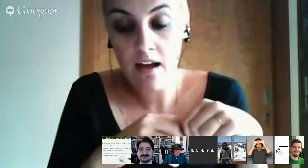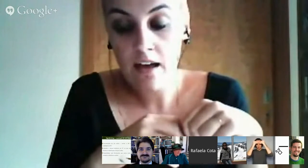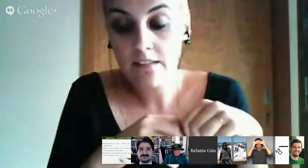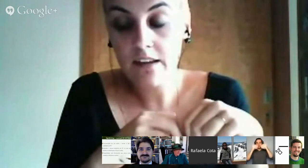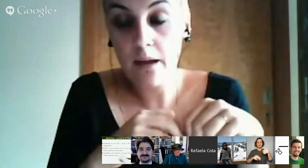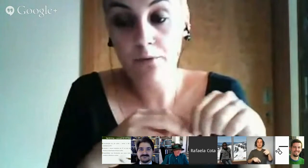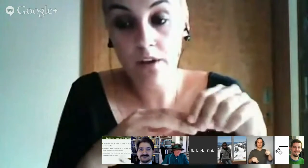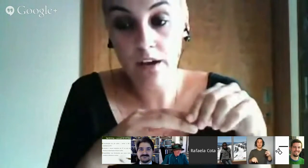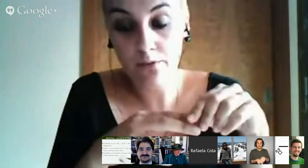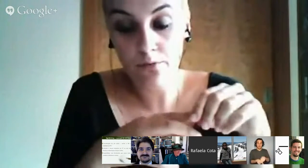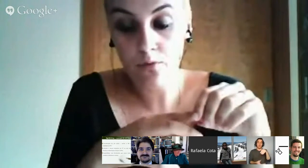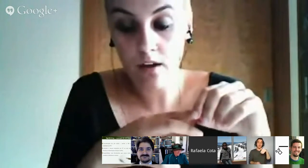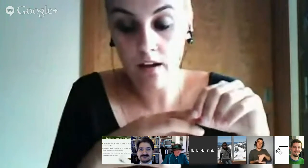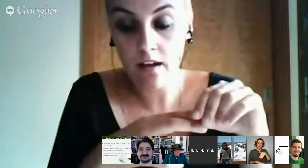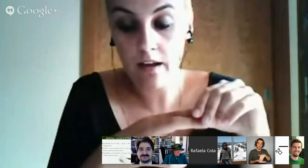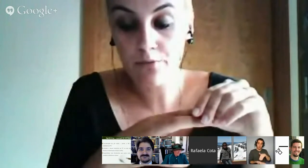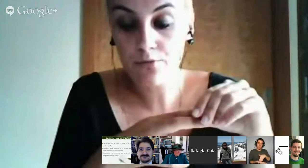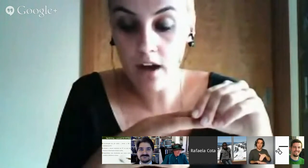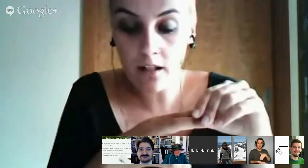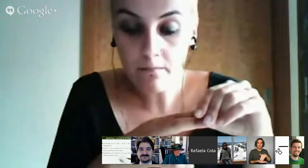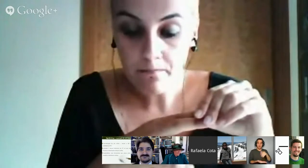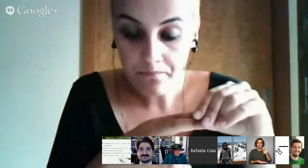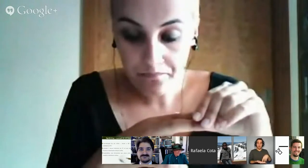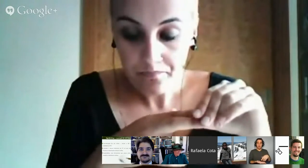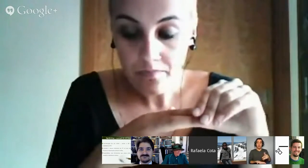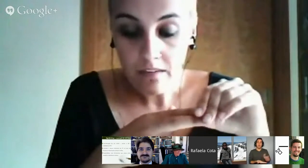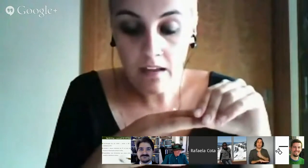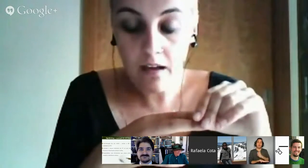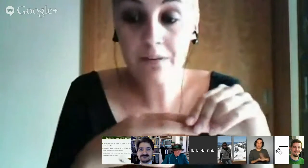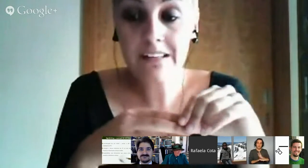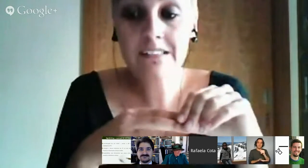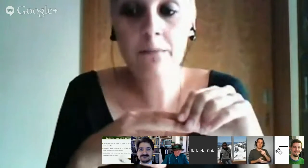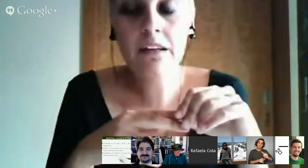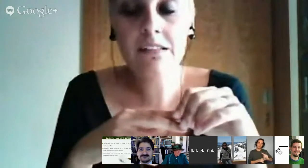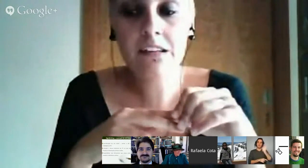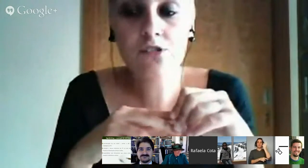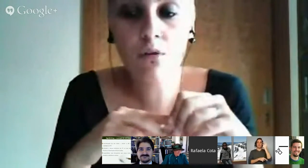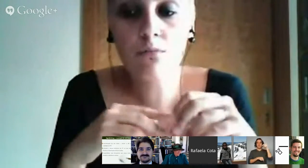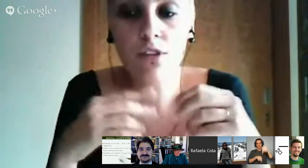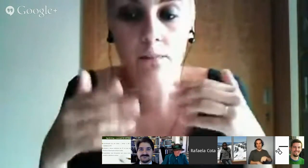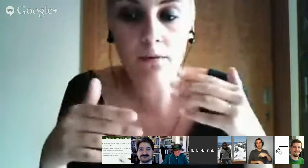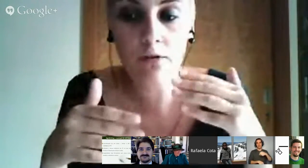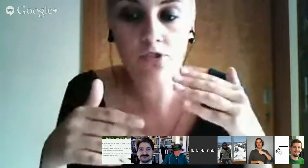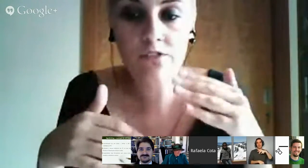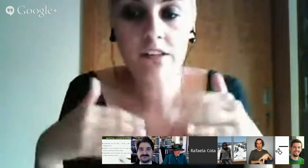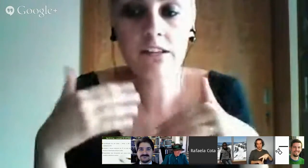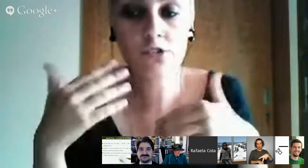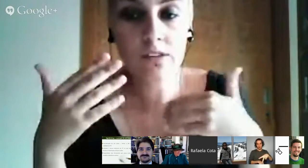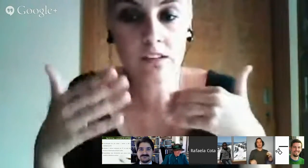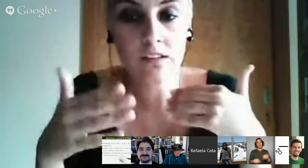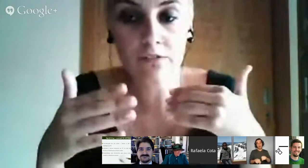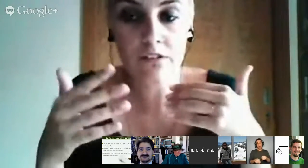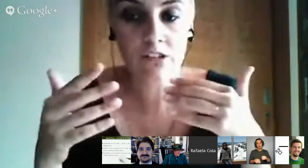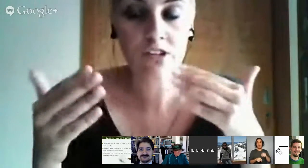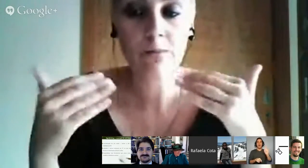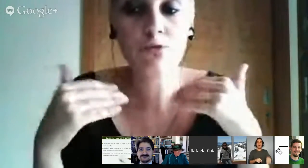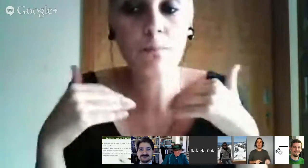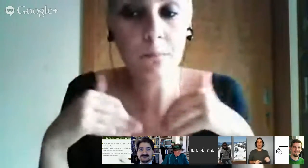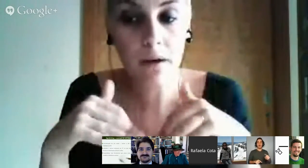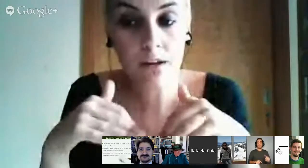pioneiro em Portugal, pretende-se também que ele seja um modelo para outros livros e que seja um incentivo. seja, termos o primeiro